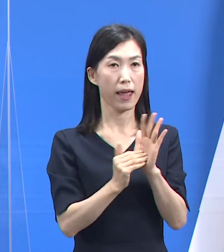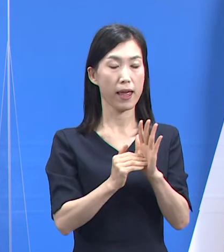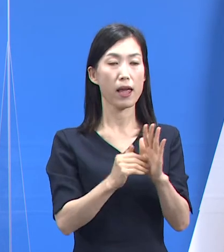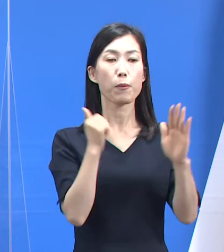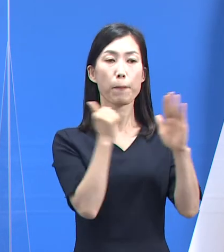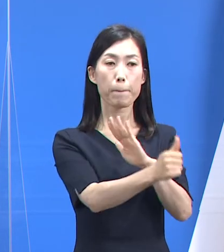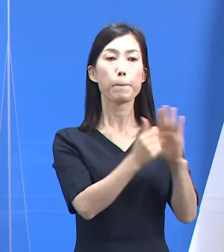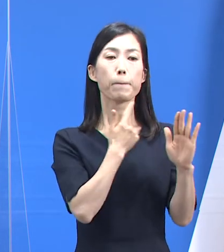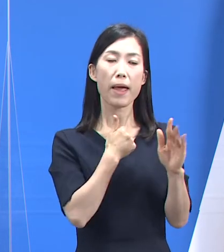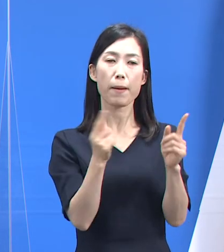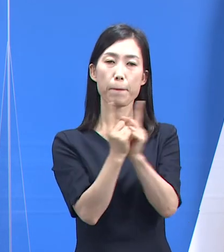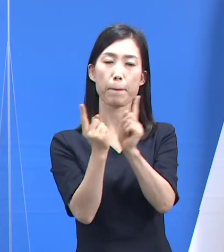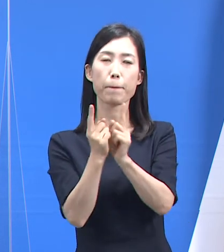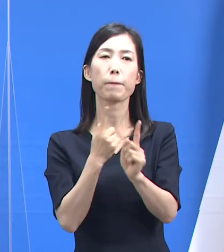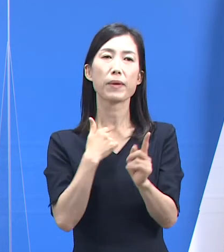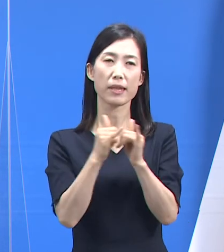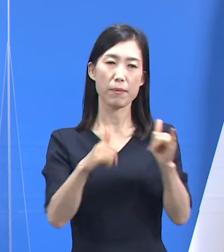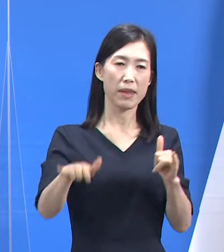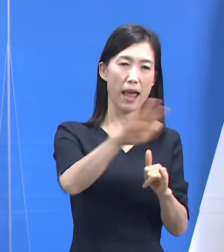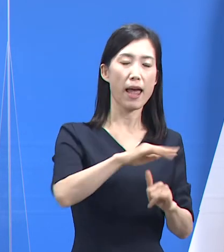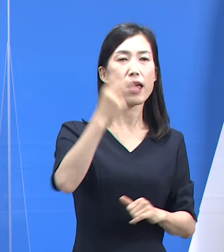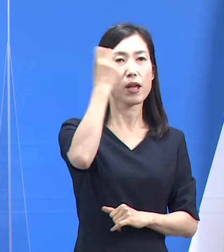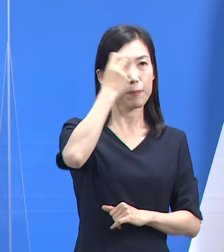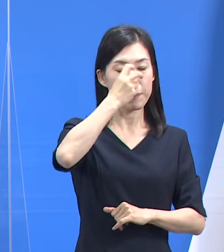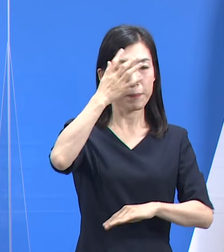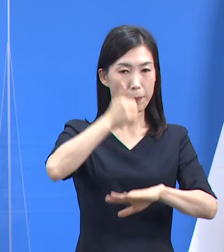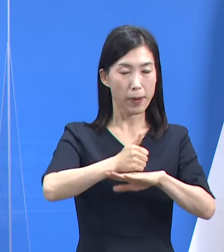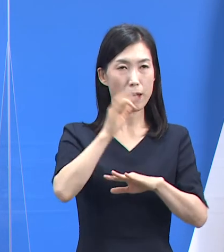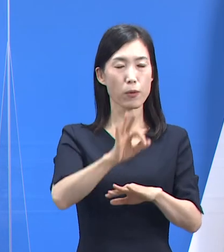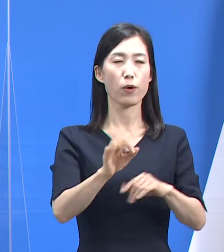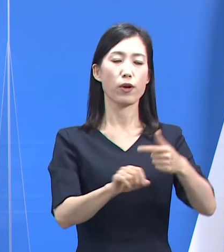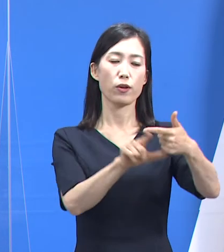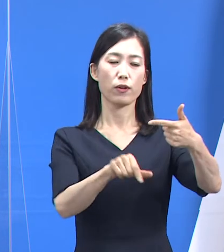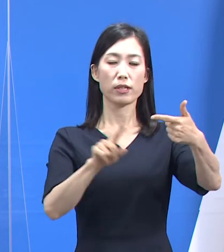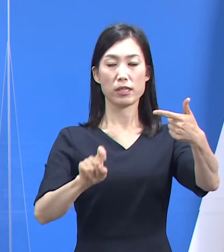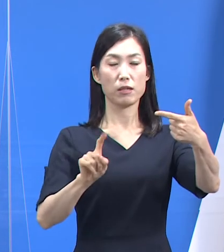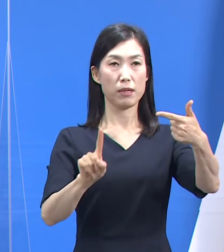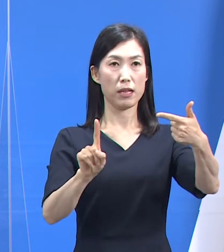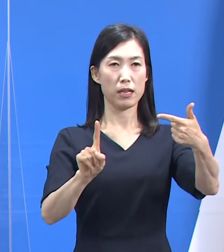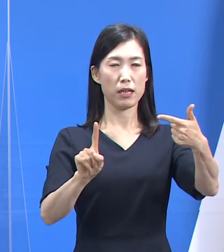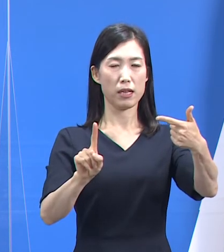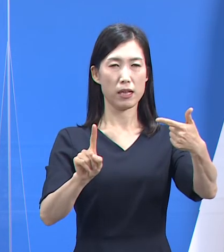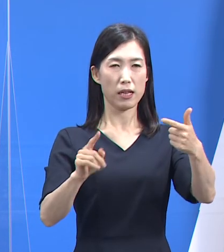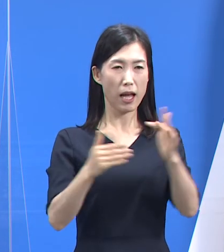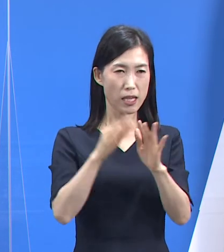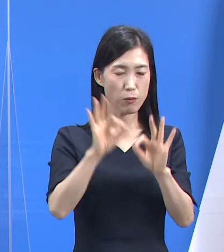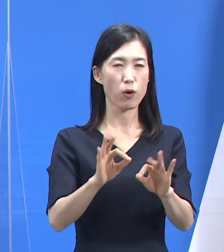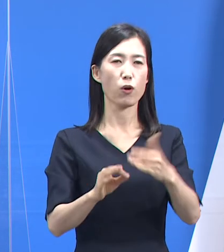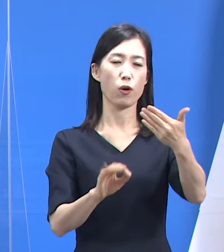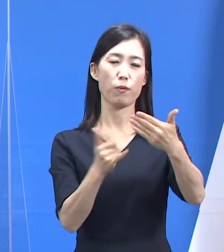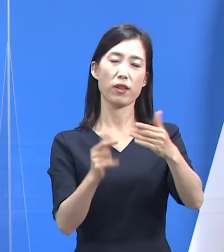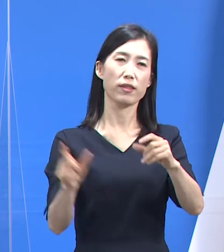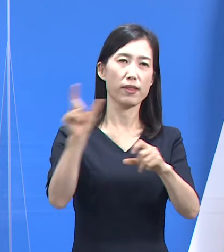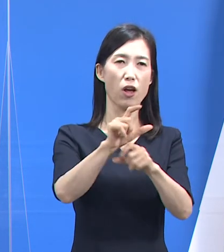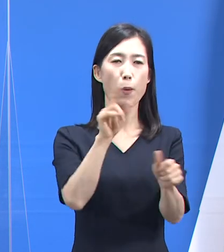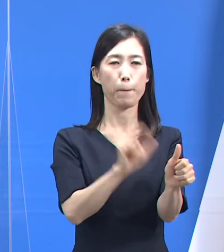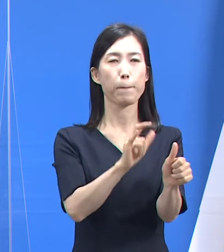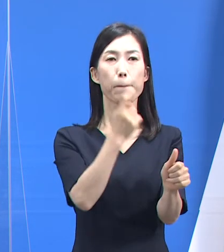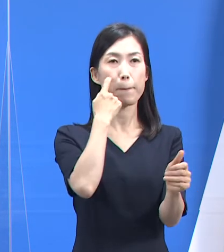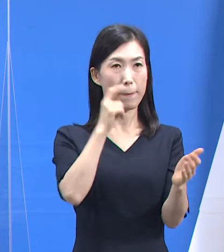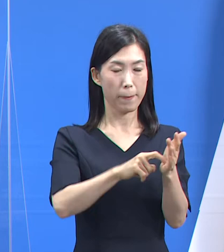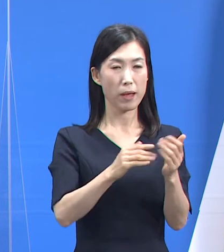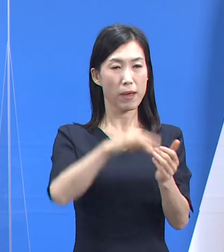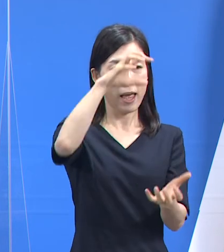대상으로 진단검사를 실시한 결과 11일까지 9명의 추가 영성자가 확인되어 누적